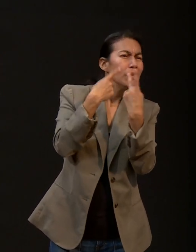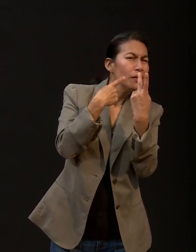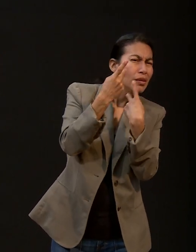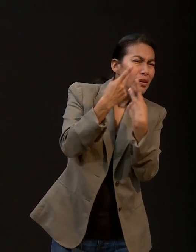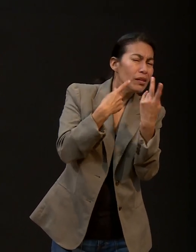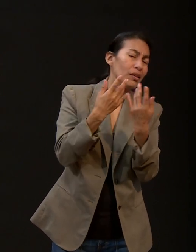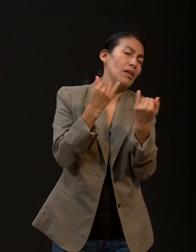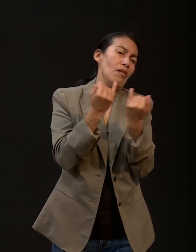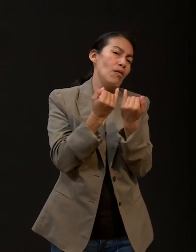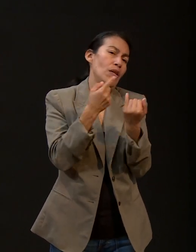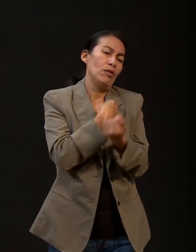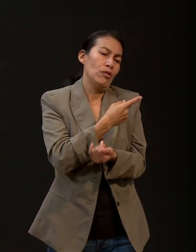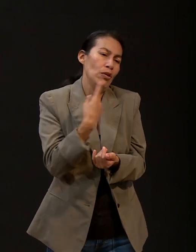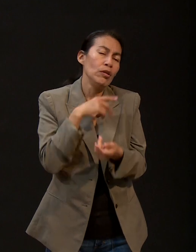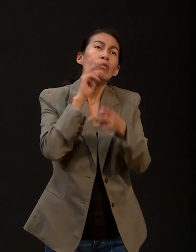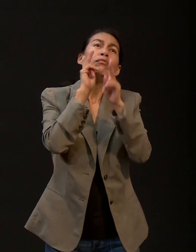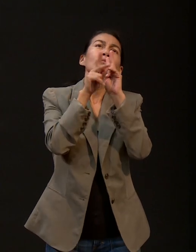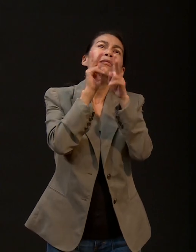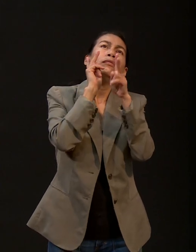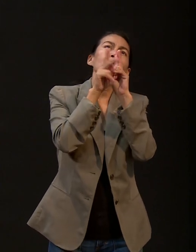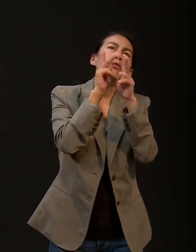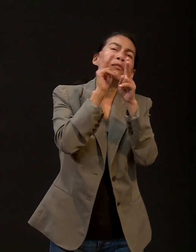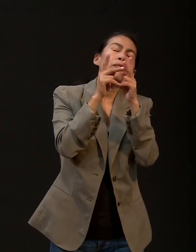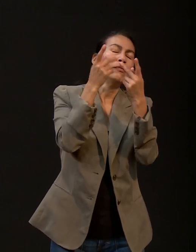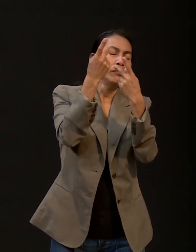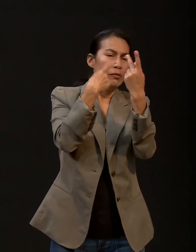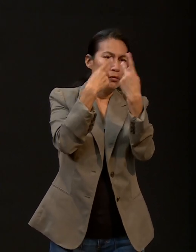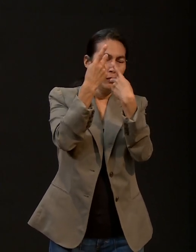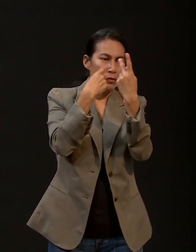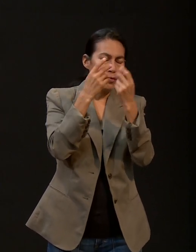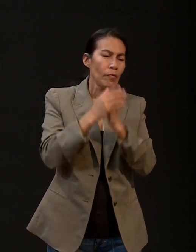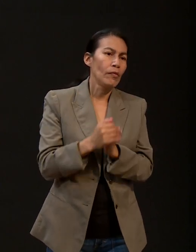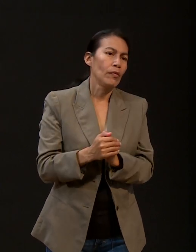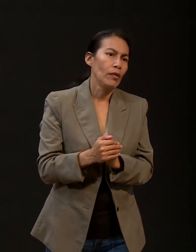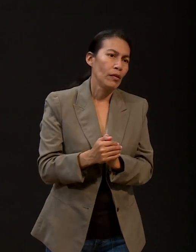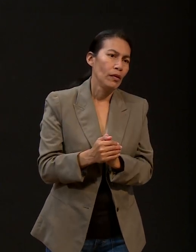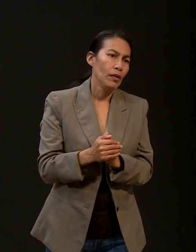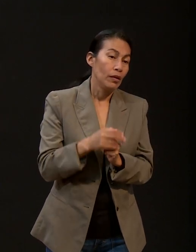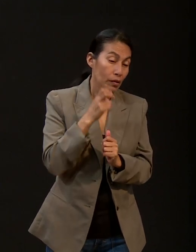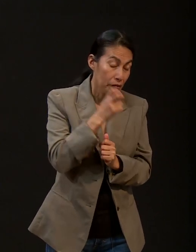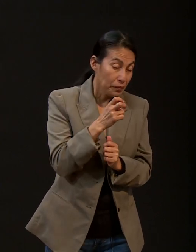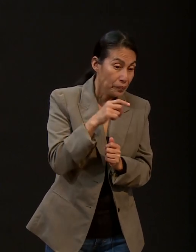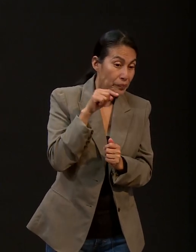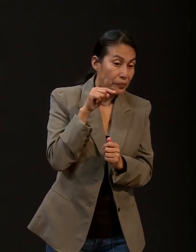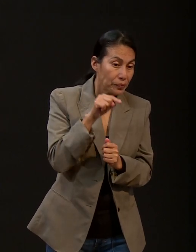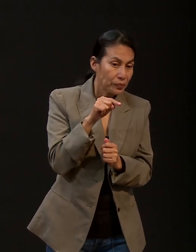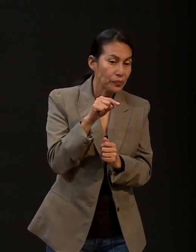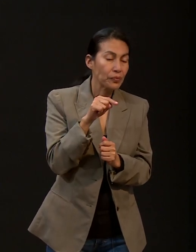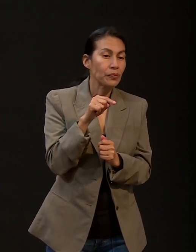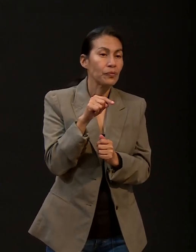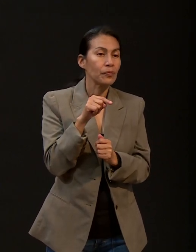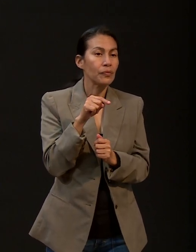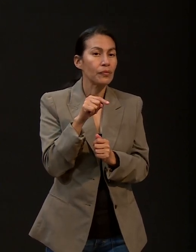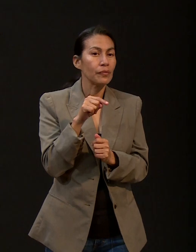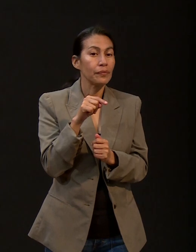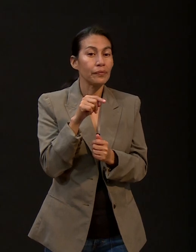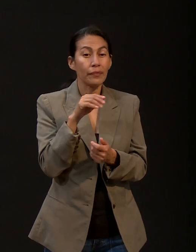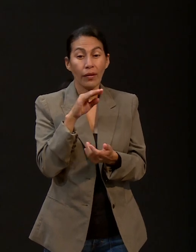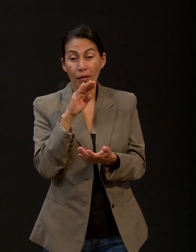como nosotros le hablamos a él. Es un diálogo de doble vía. Entonces, es ahí donde al perder